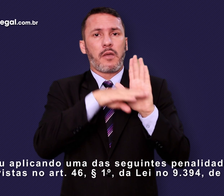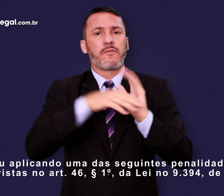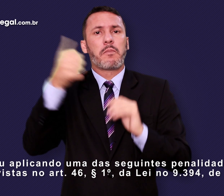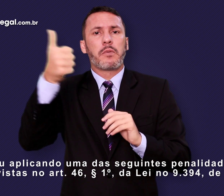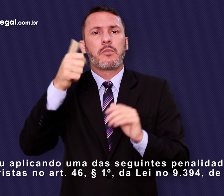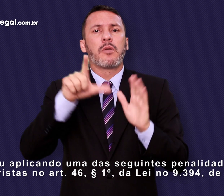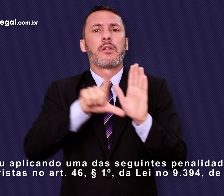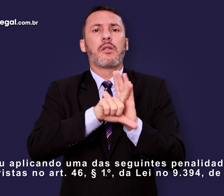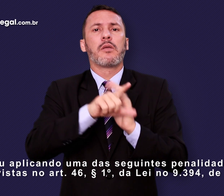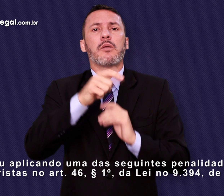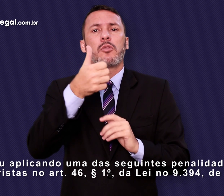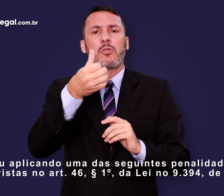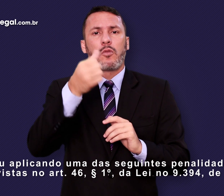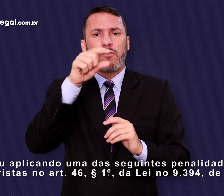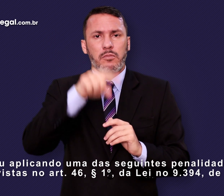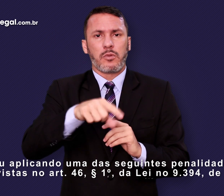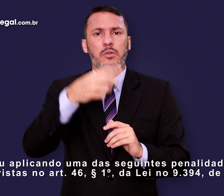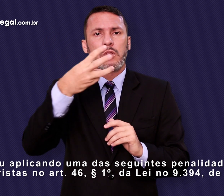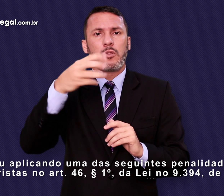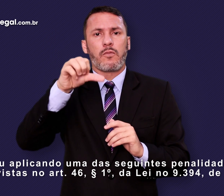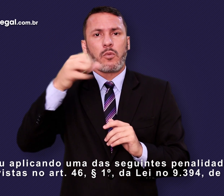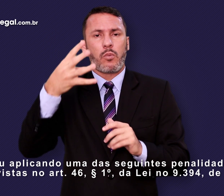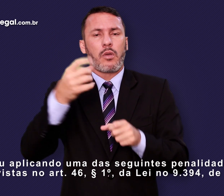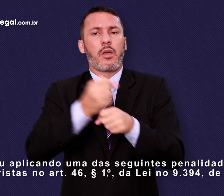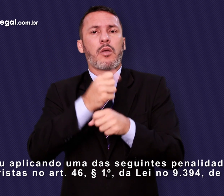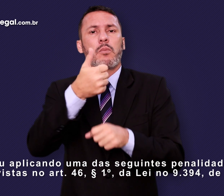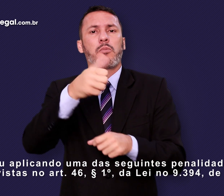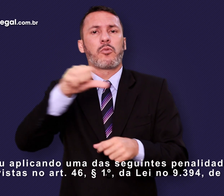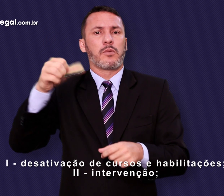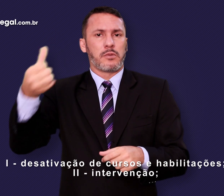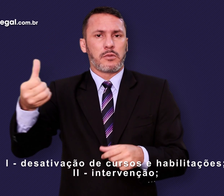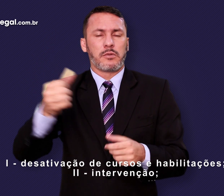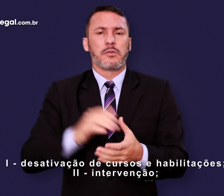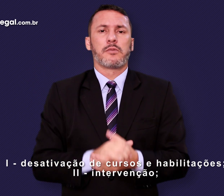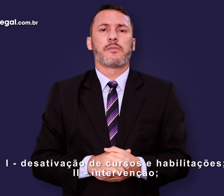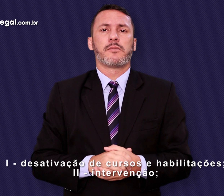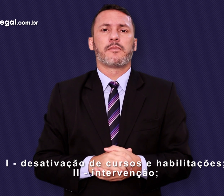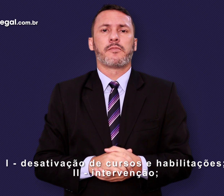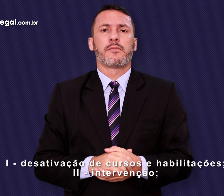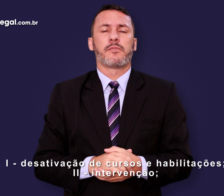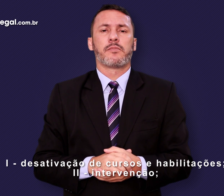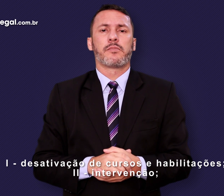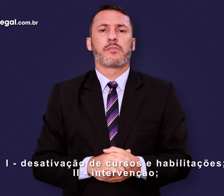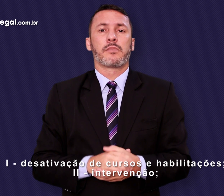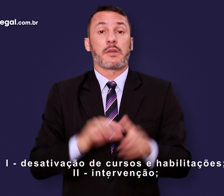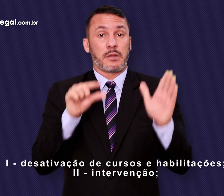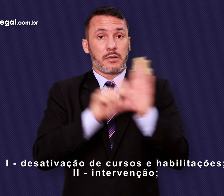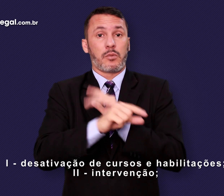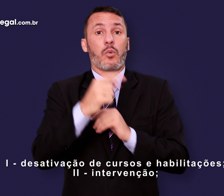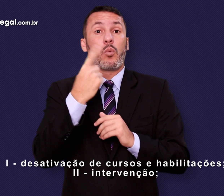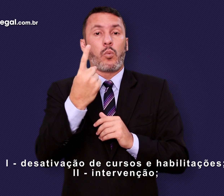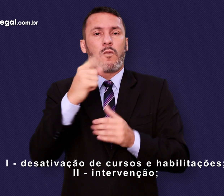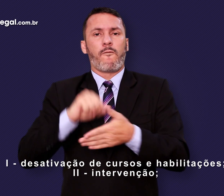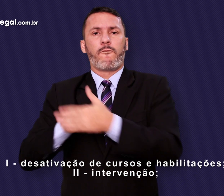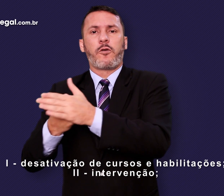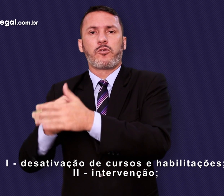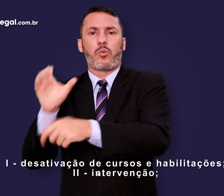.394, de 1996. Inciso 1. Desativação de cursos e habilitações.